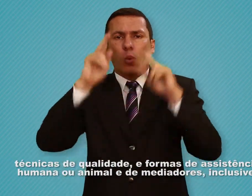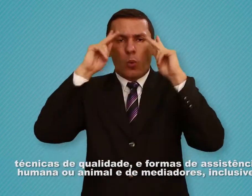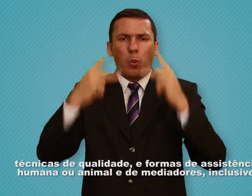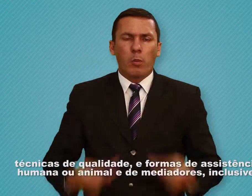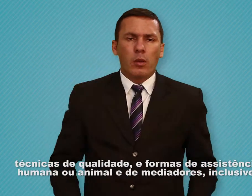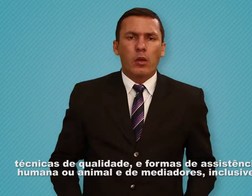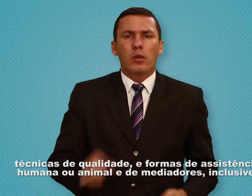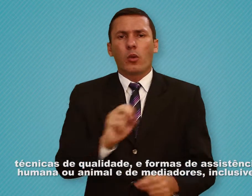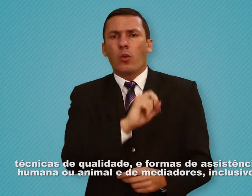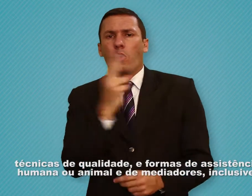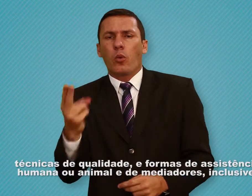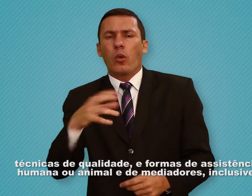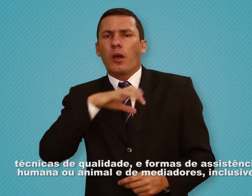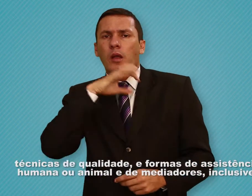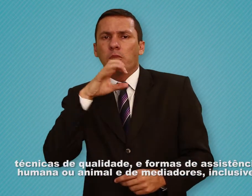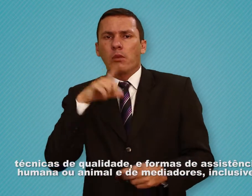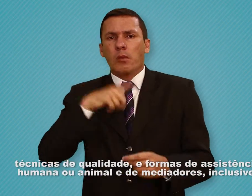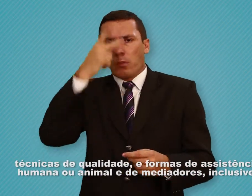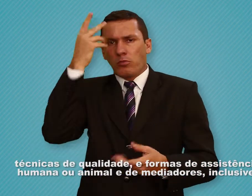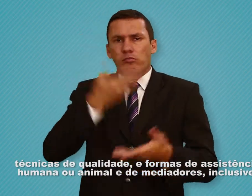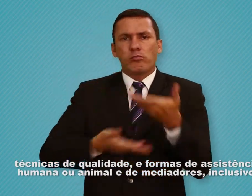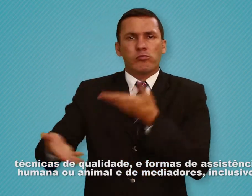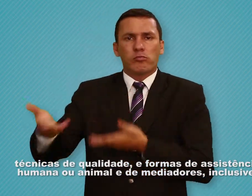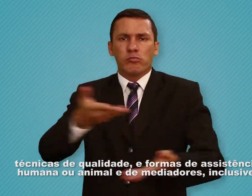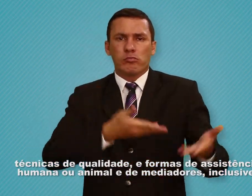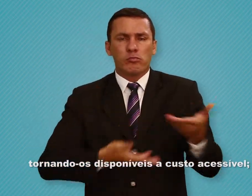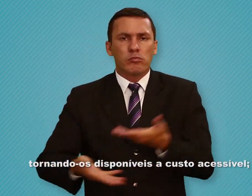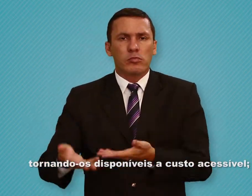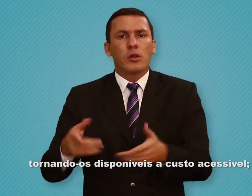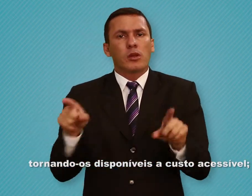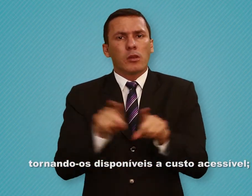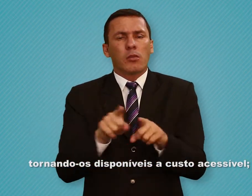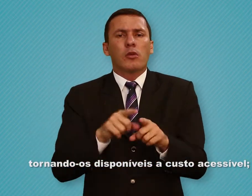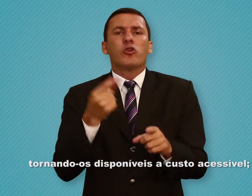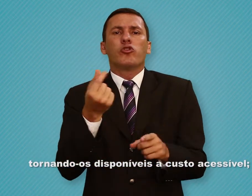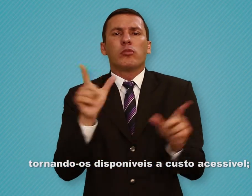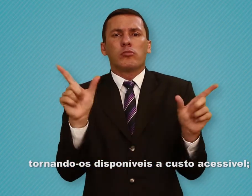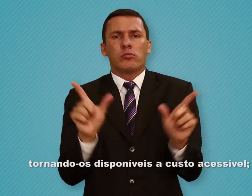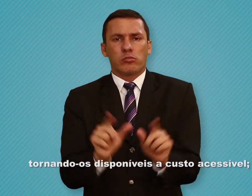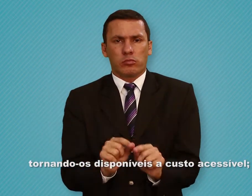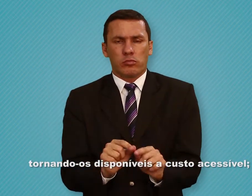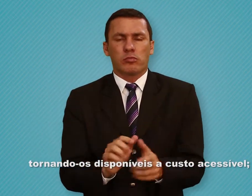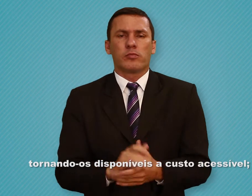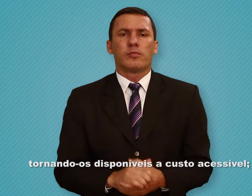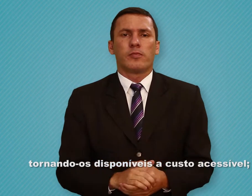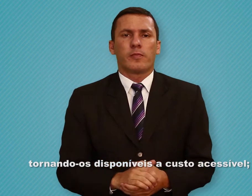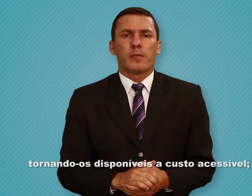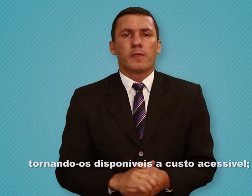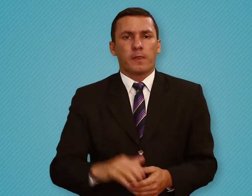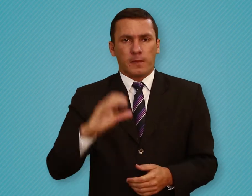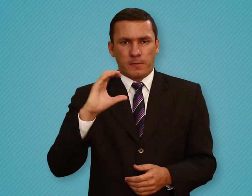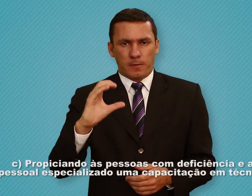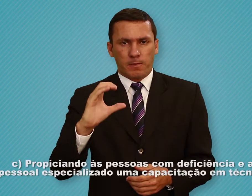assistência humana ou animal e de mediadores, inclusive tornando-os disponíveis a custo acessível. c.